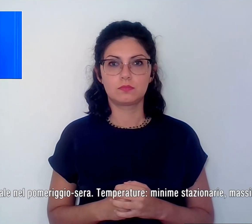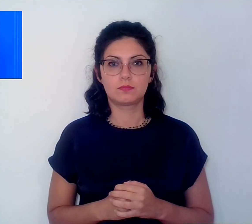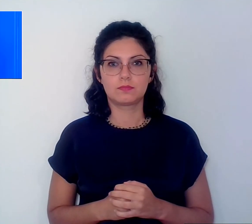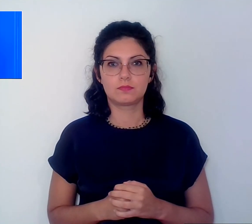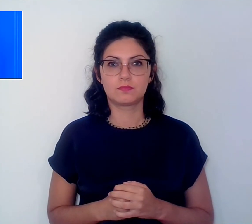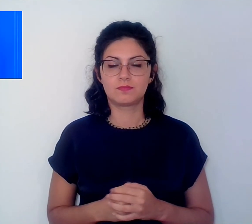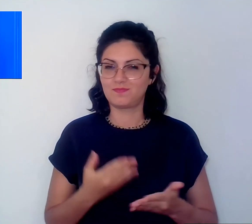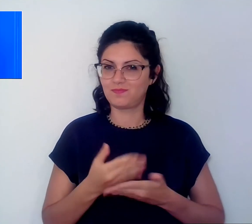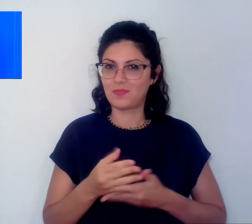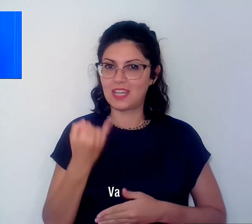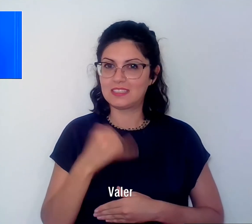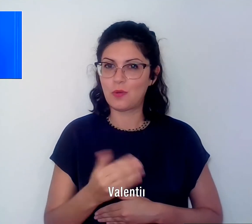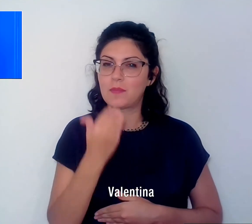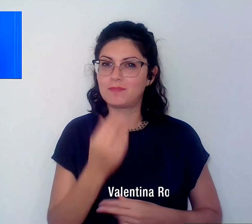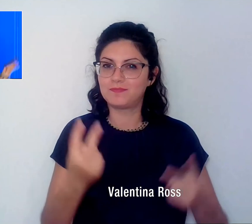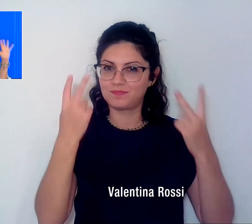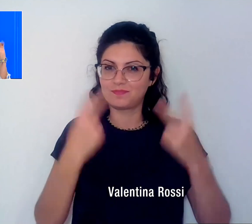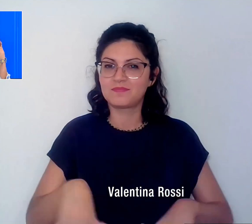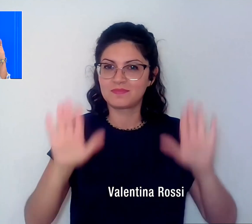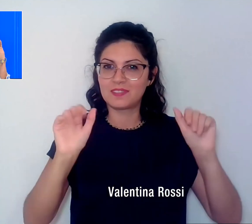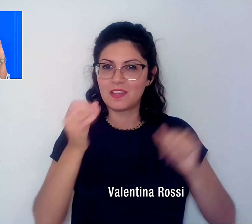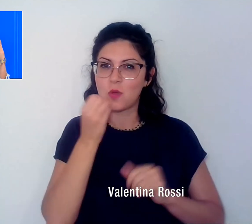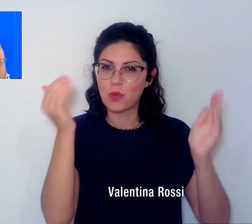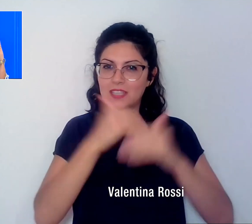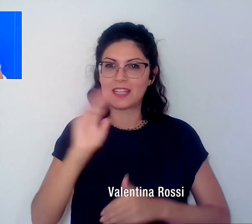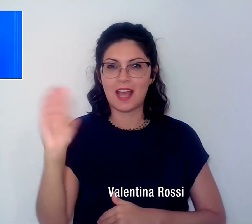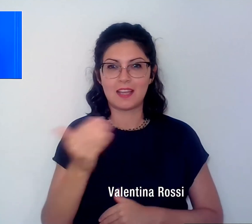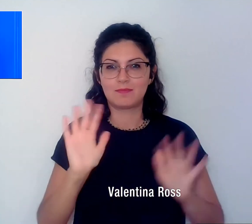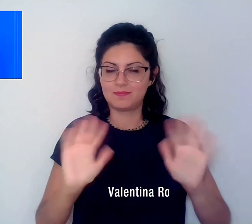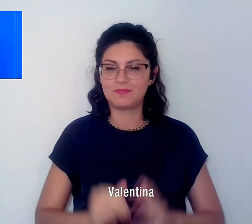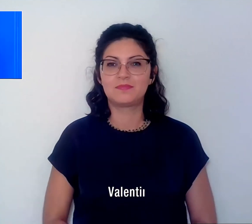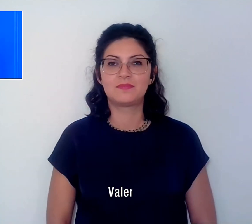Telegiornale termina qui, grazie per averci seguito, buona serata a tutti e arrivederci.